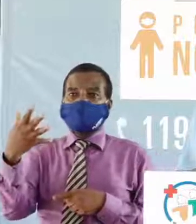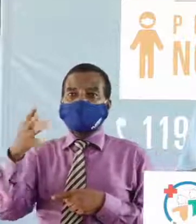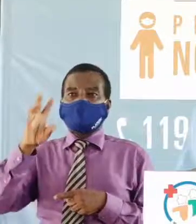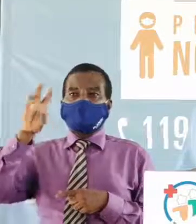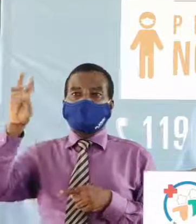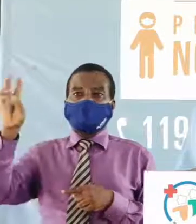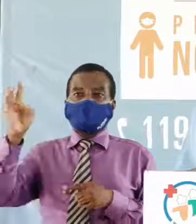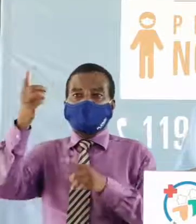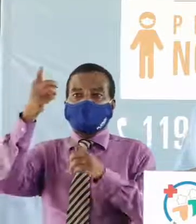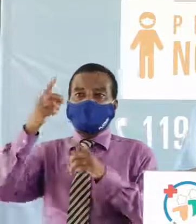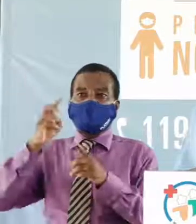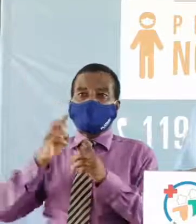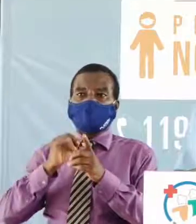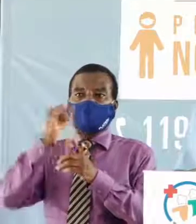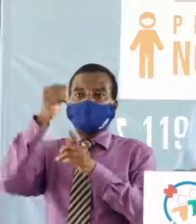2020,